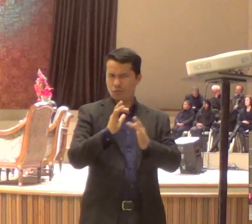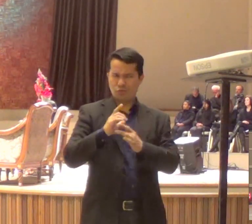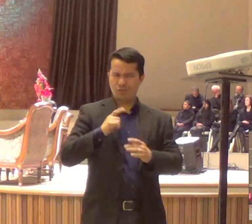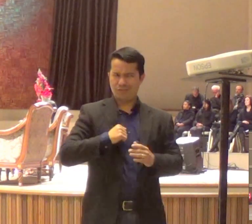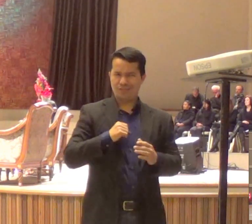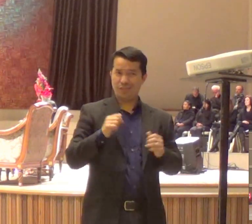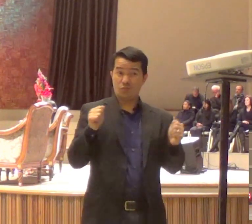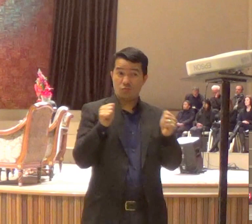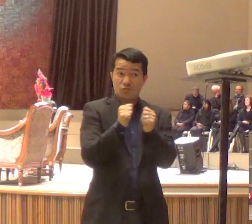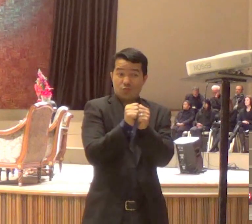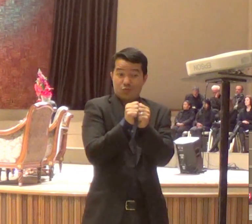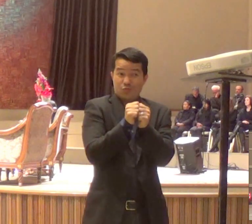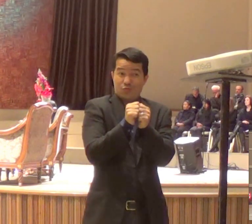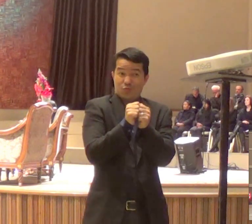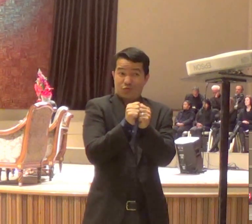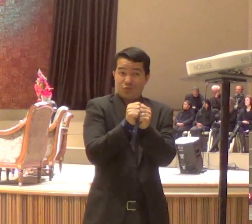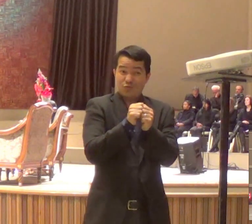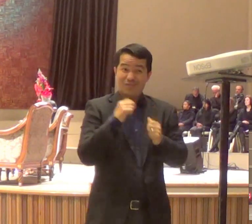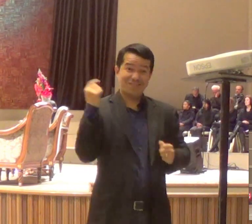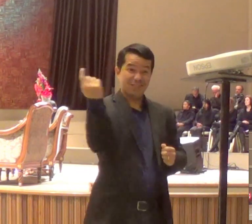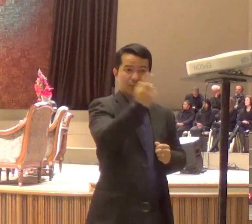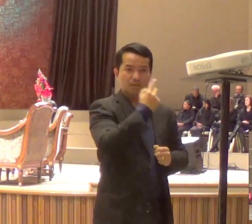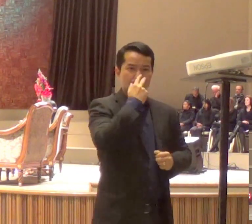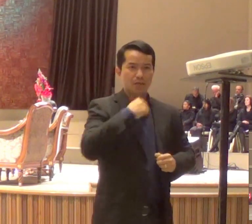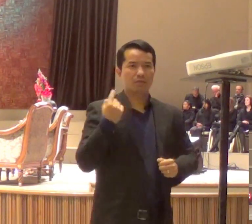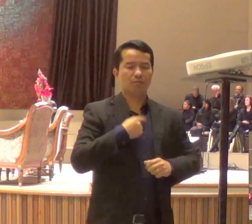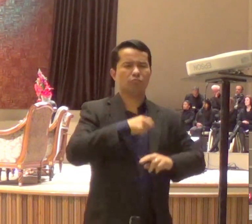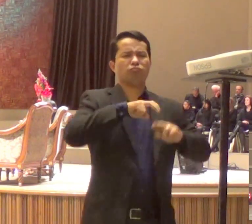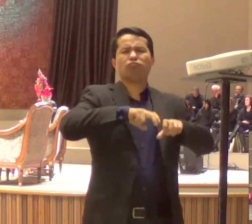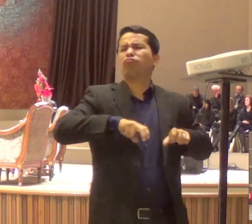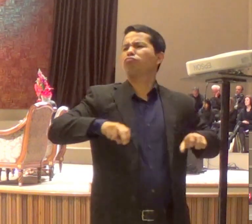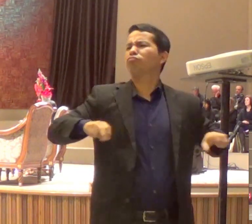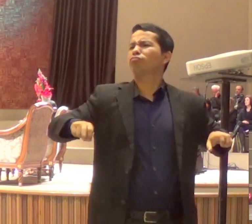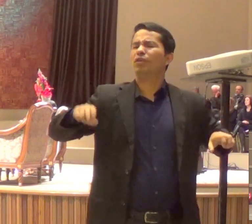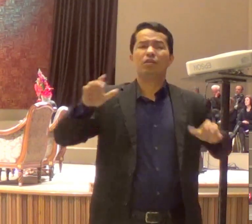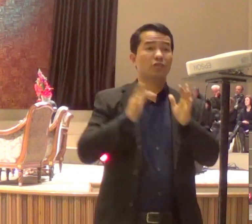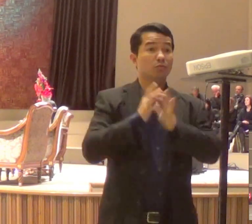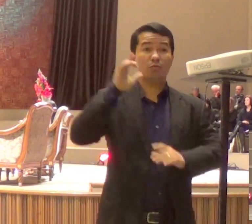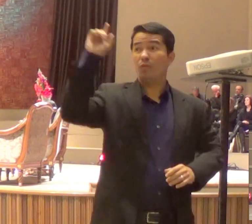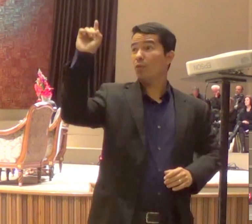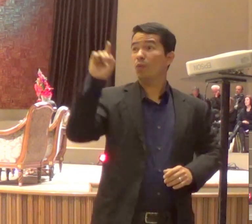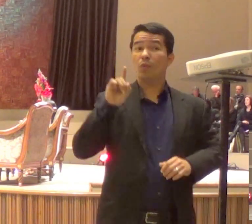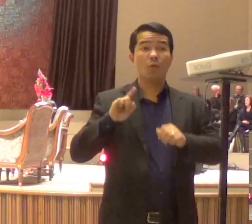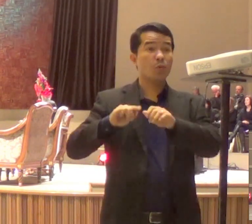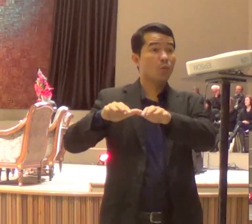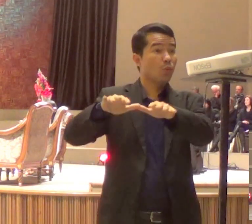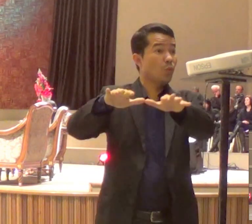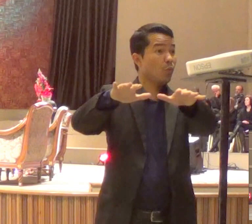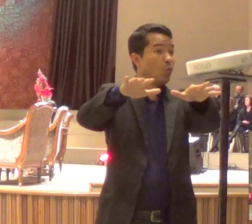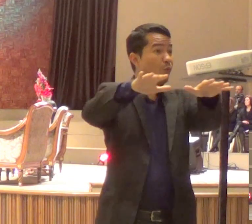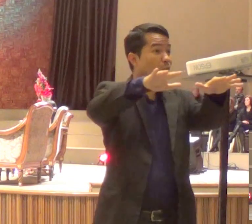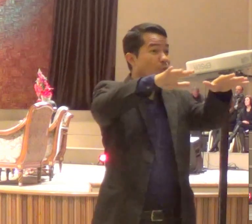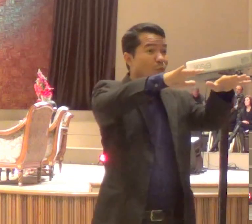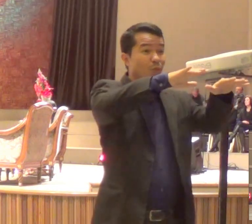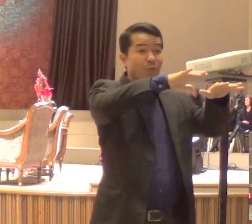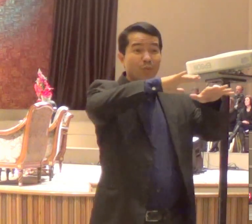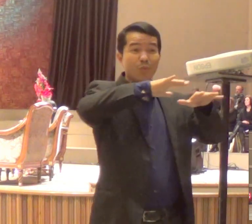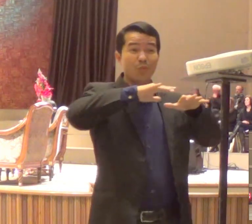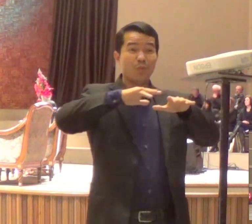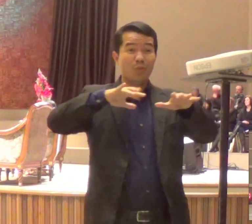povo de Deus que está aqui. Jesus está aqui nesse lugar, e ele começa a passear no nosso meio, e